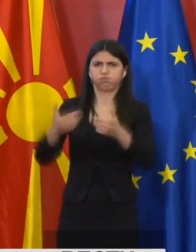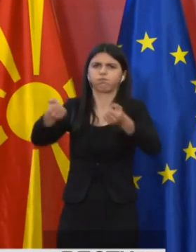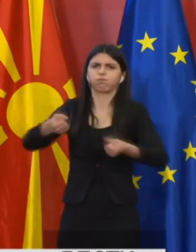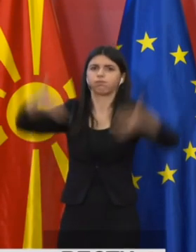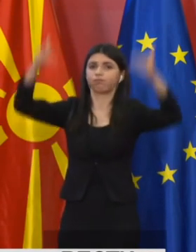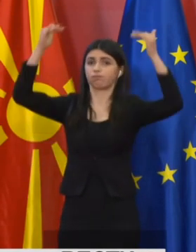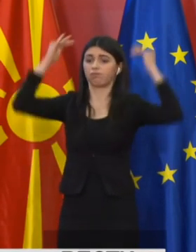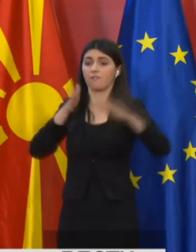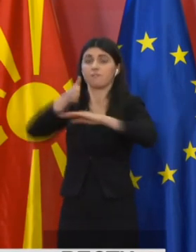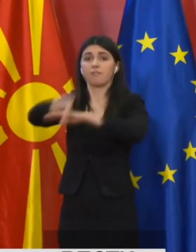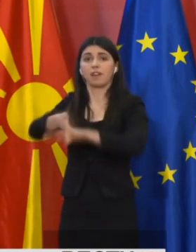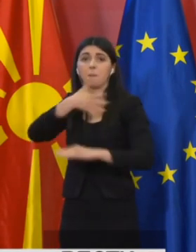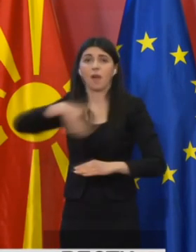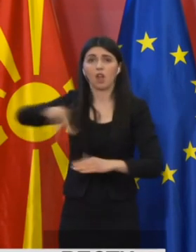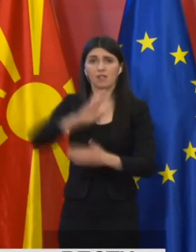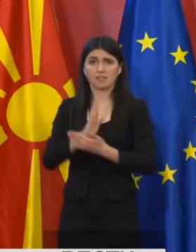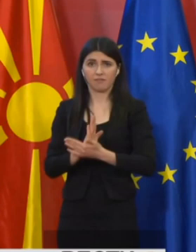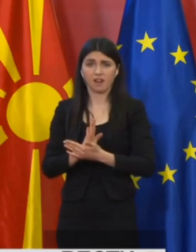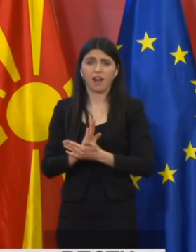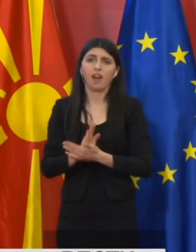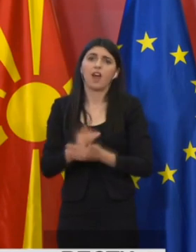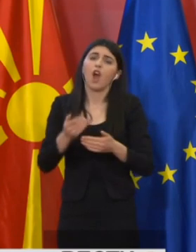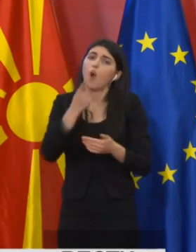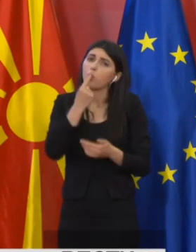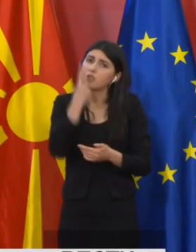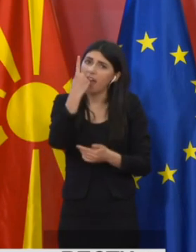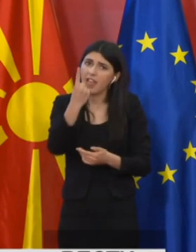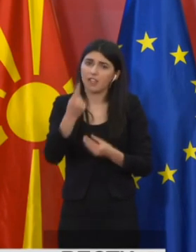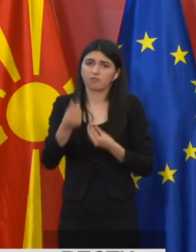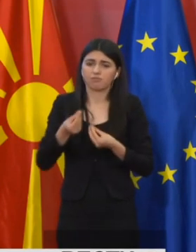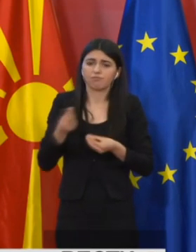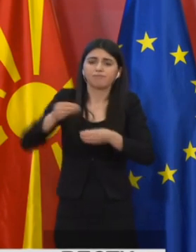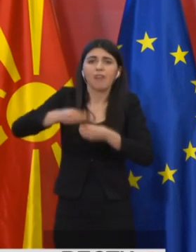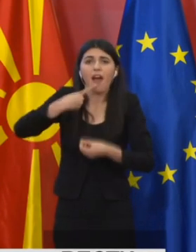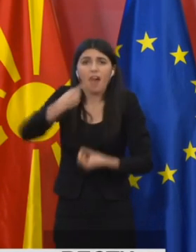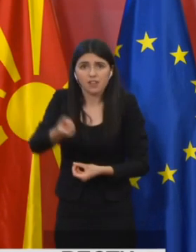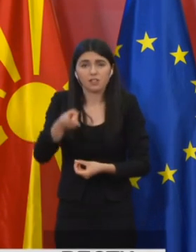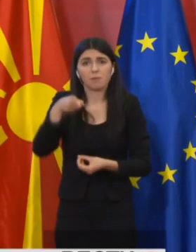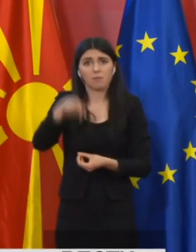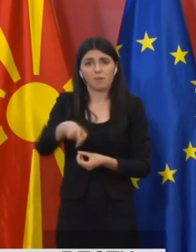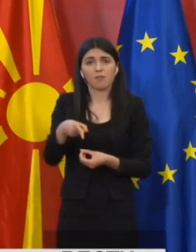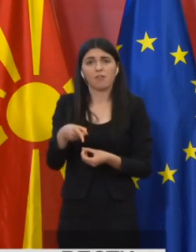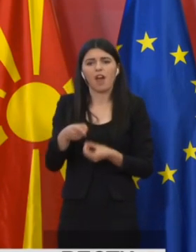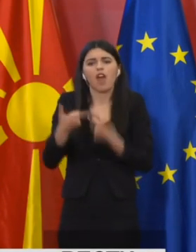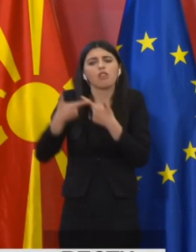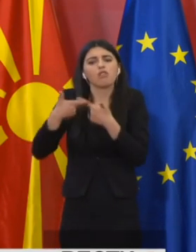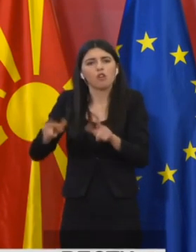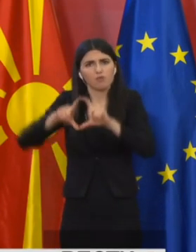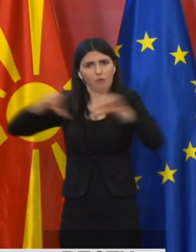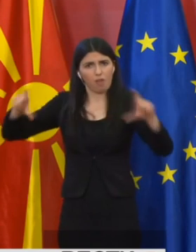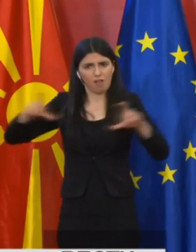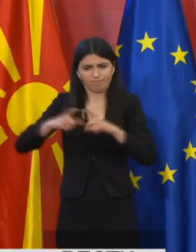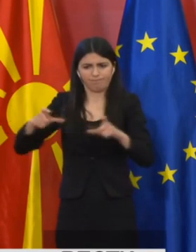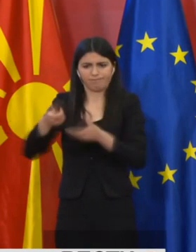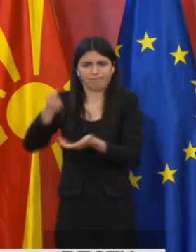возила во Р. Северна Македонија. Уште еднаш напоменувам дека станува збор за дозволи кои што се